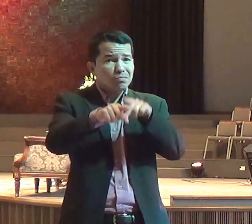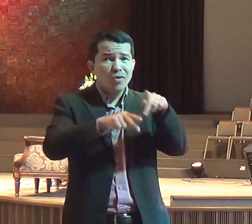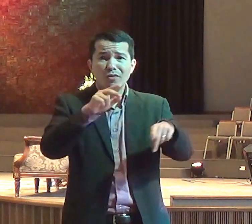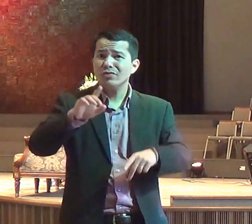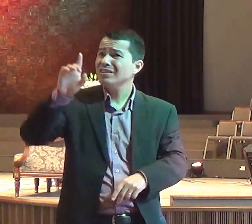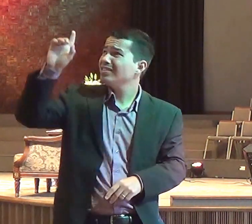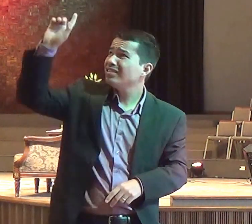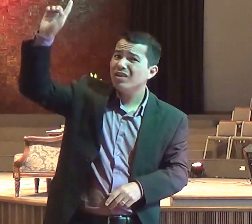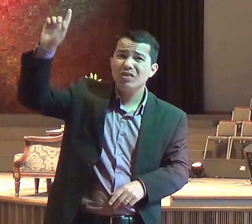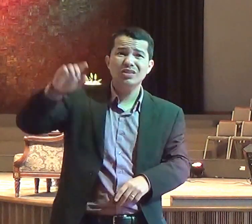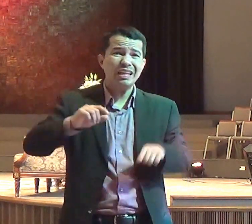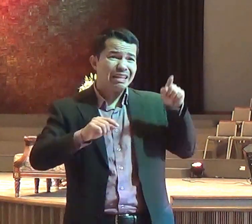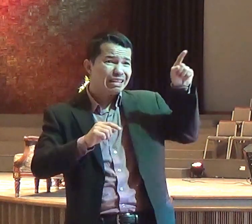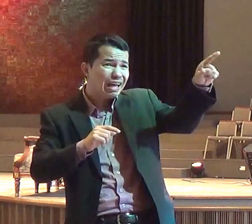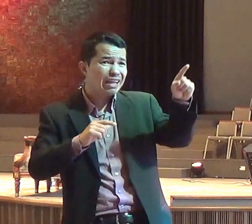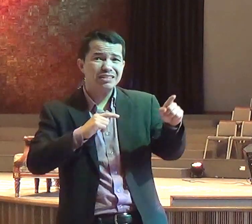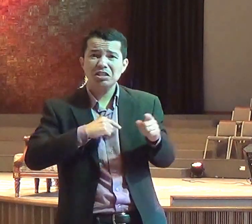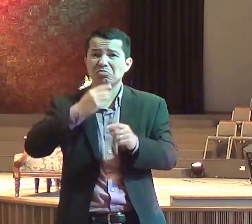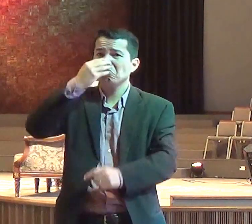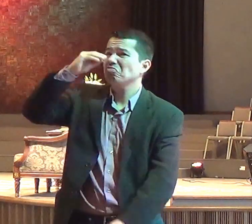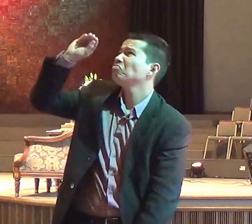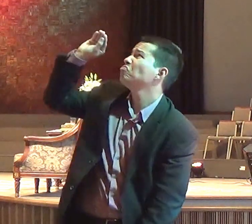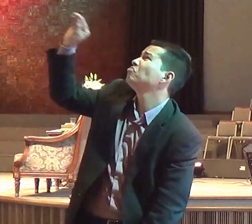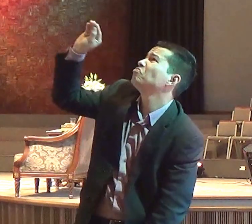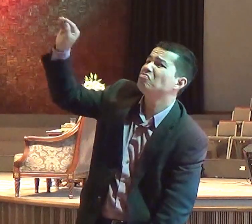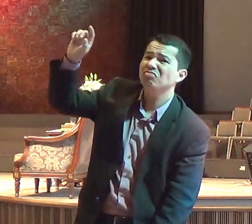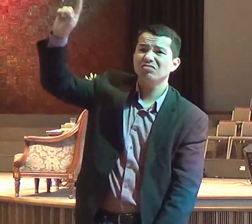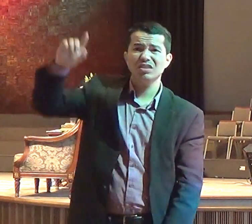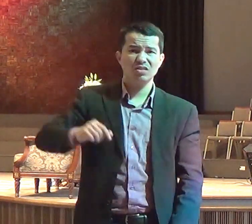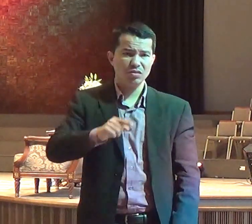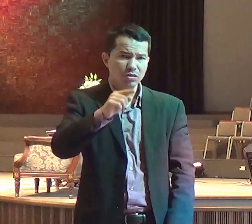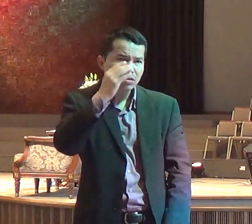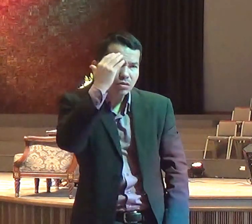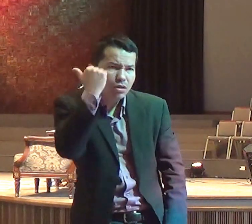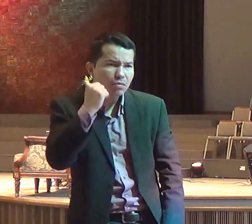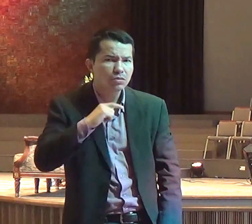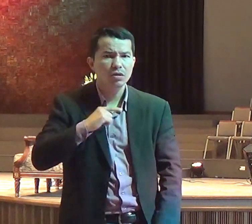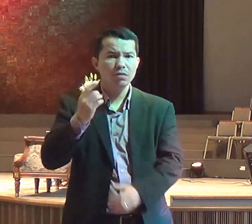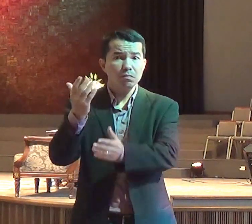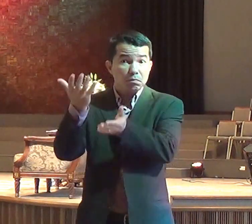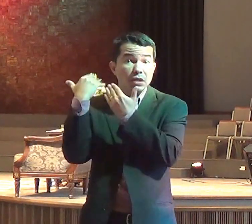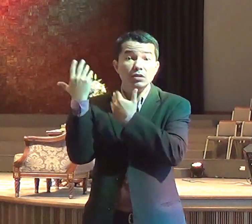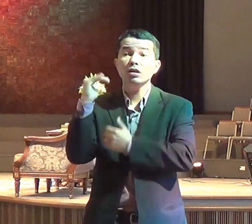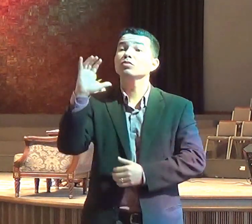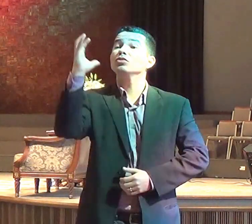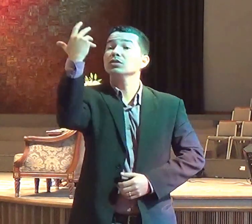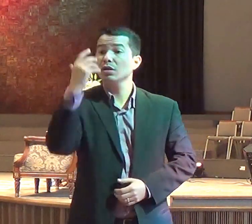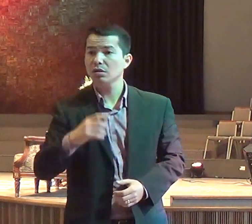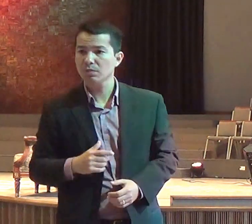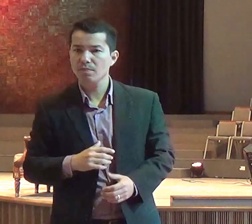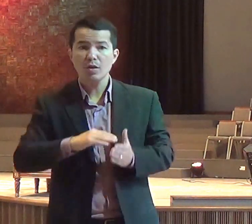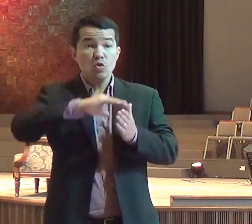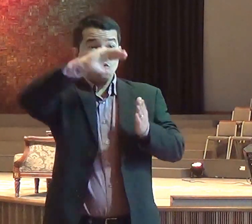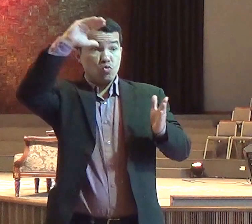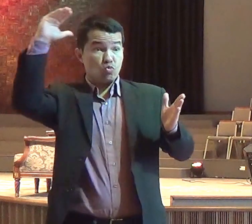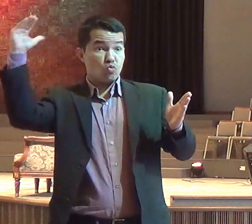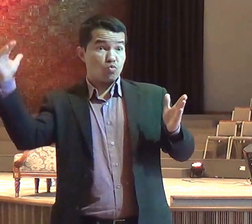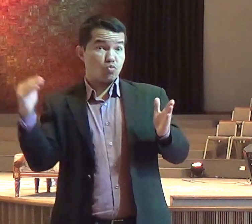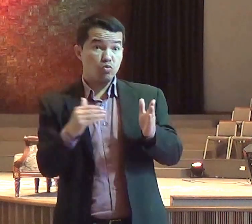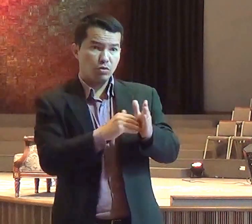interessante perceber o que estava acontecendo naquele tempo. Todos os povos ao redor de